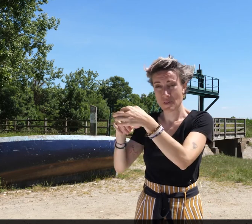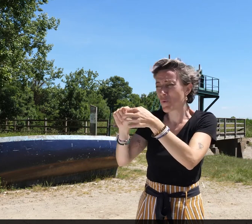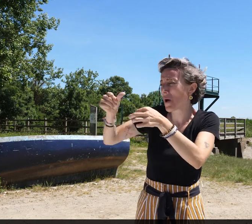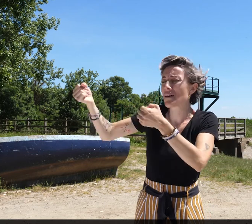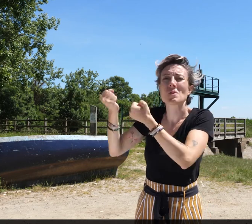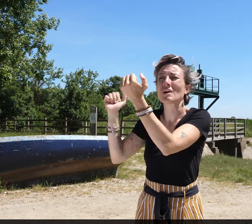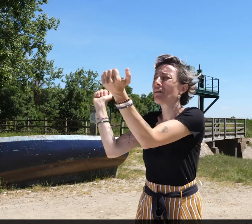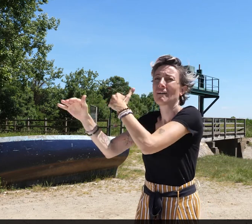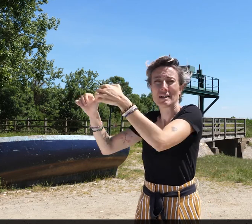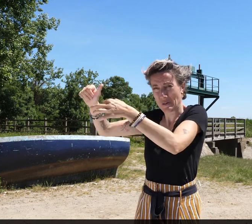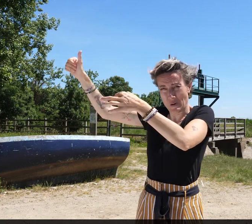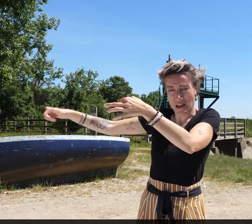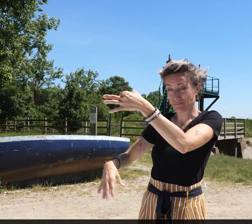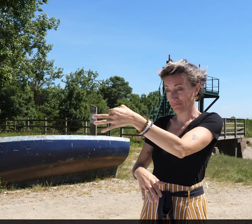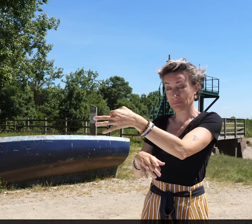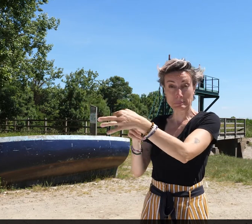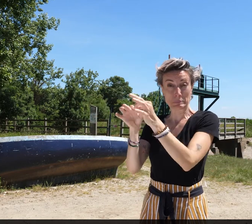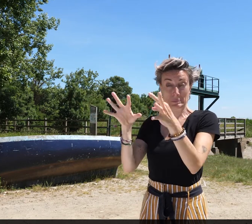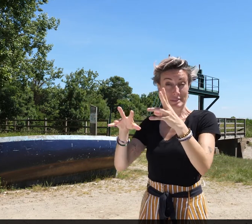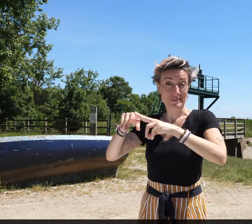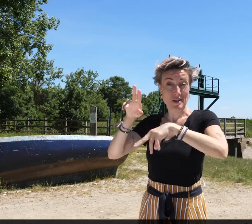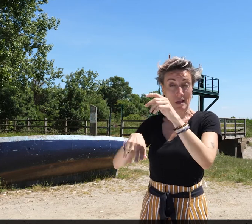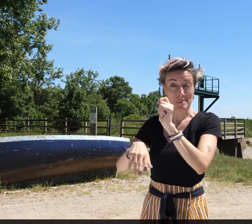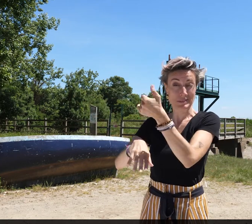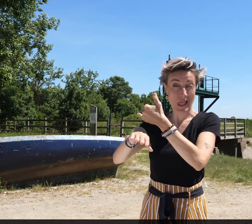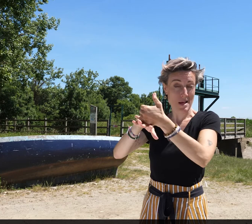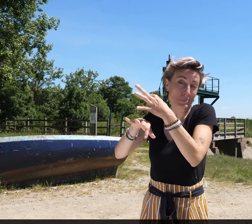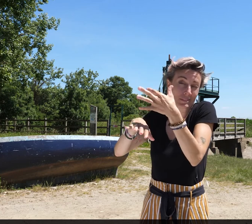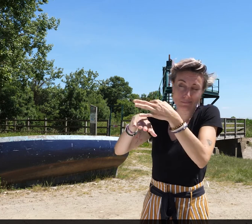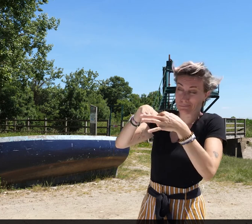loin des axes routiers, il ressemble à un village insulaire.